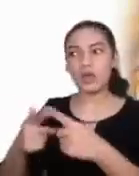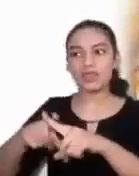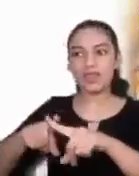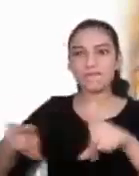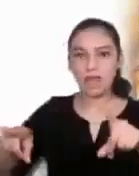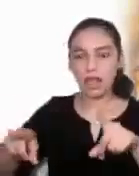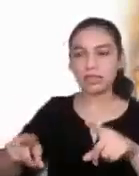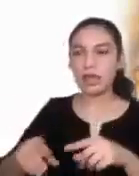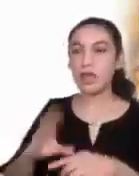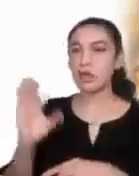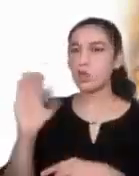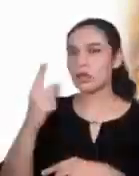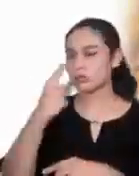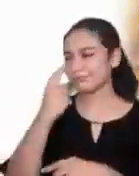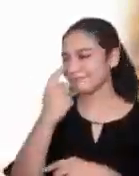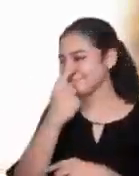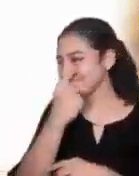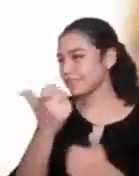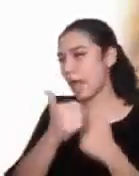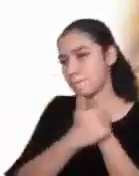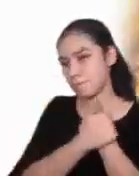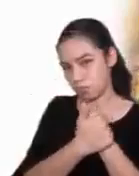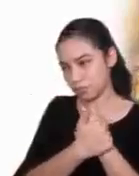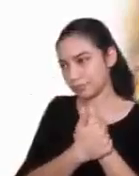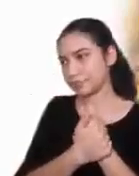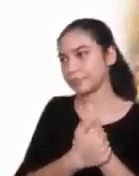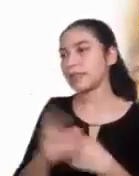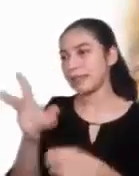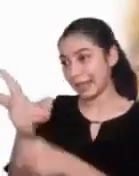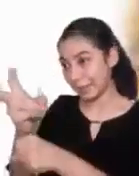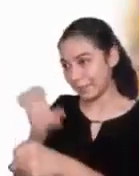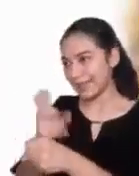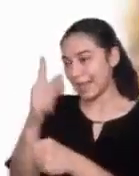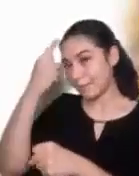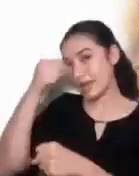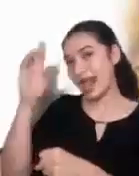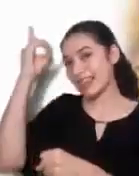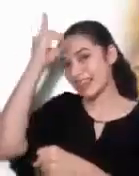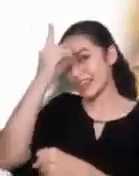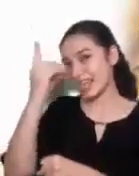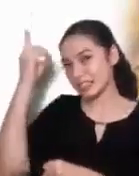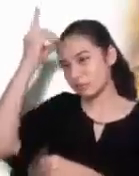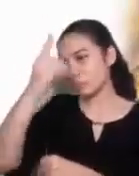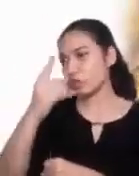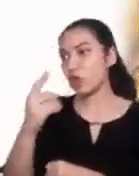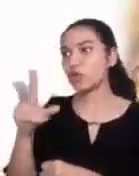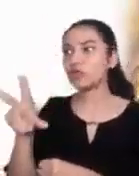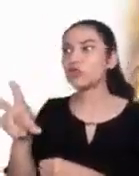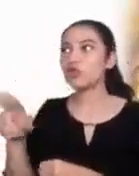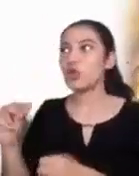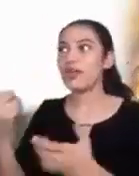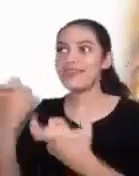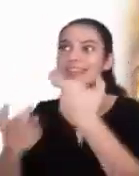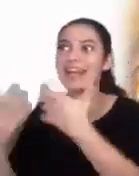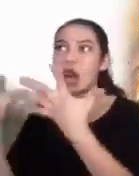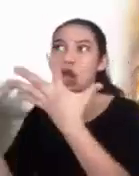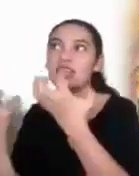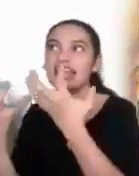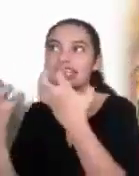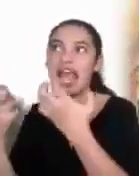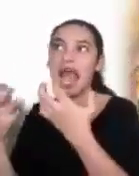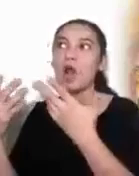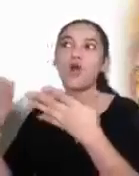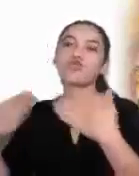mirarlo con amor, lo invita a ser su discípulo, que dejara de seguir apeteciendo el dinero,